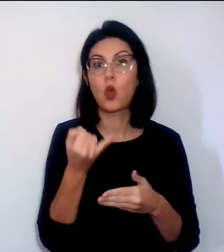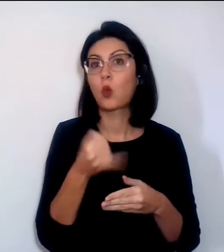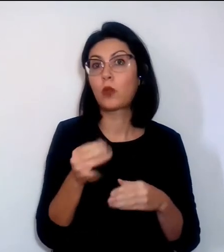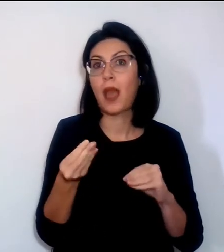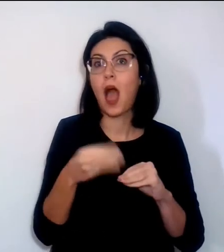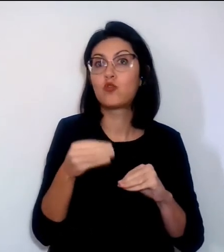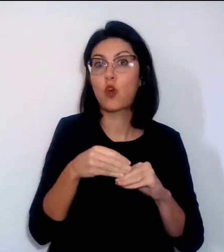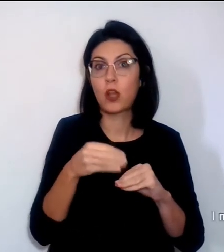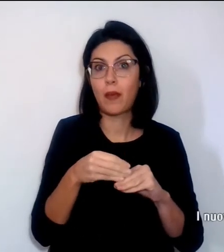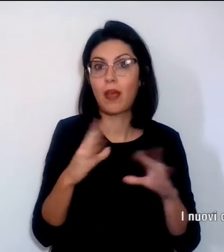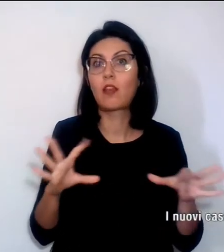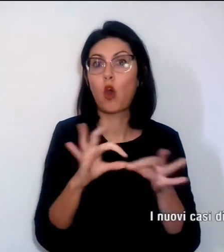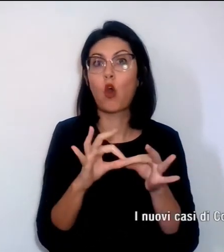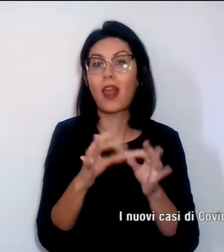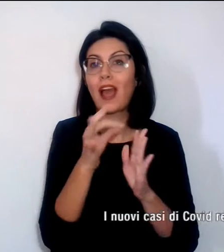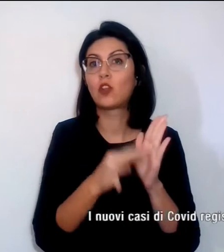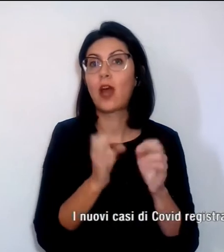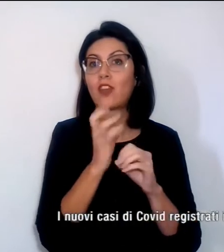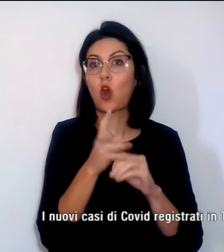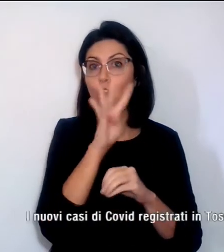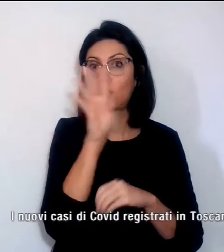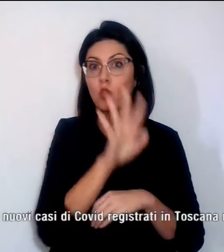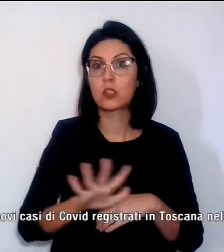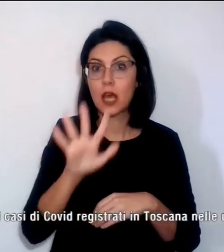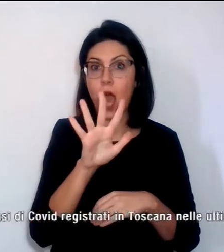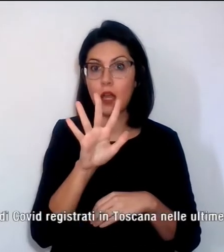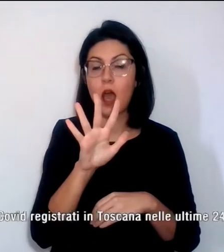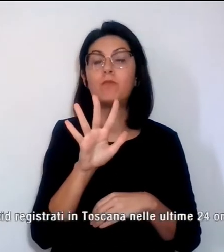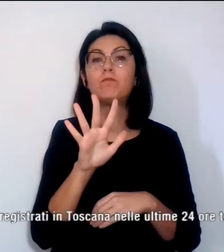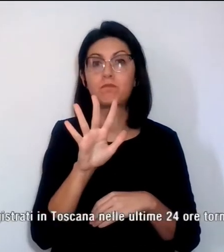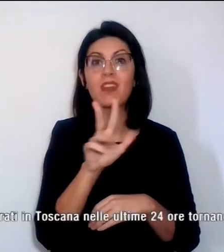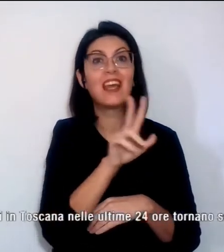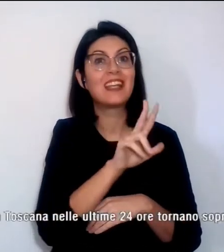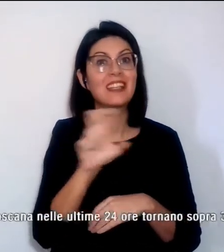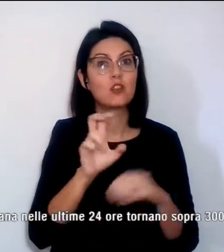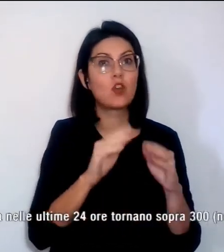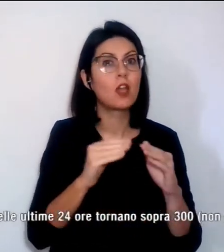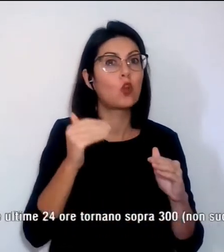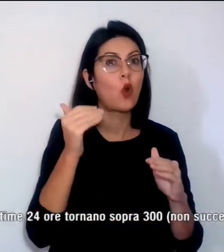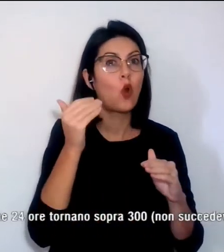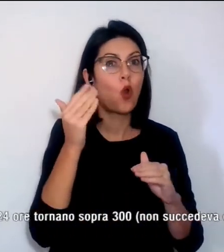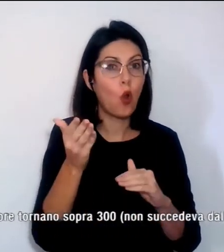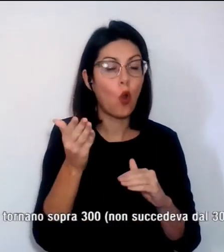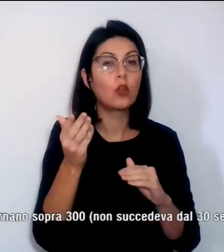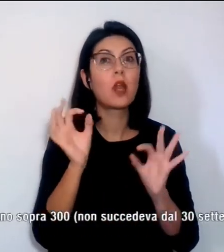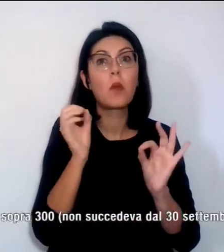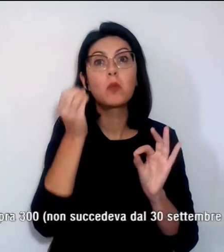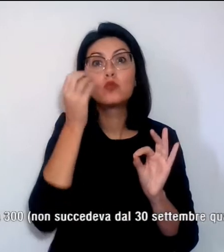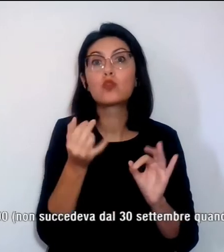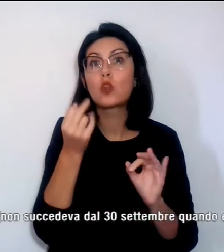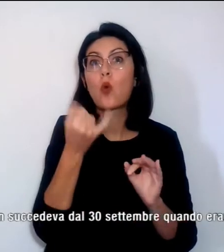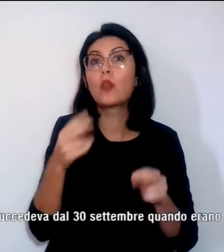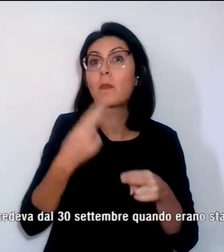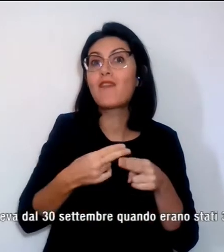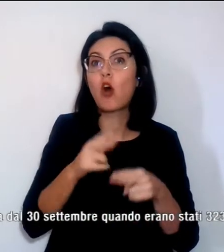riguarda i dati Covid in Toscana. Tornano sopra 300, non accadeva dal 30 settembre